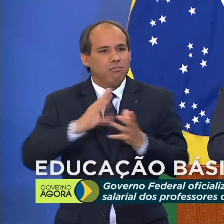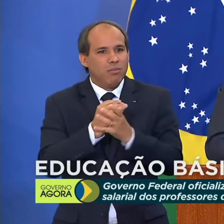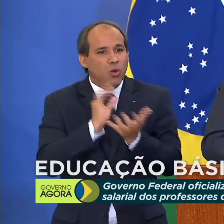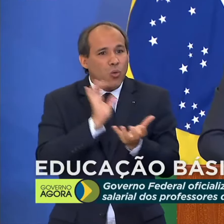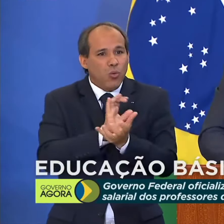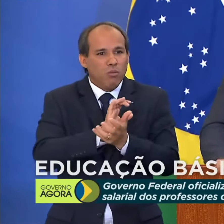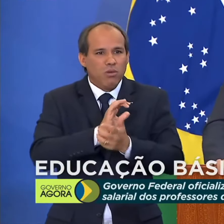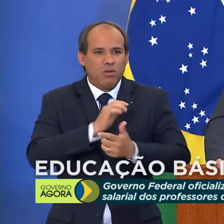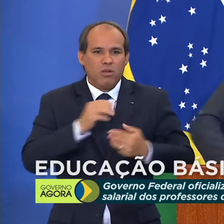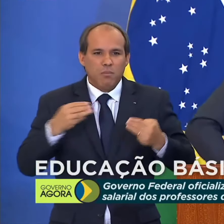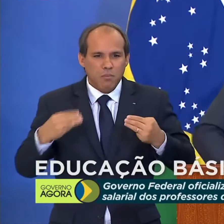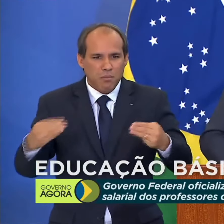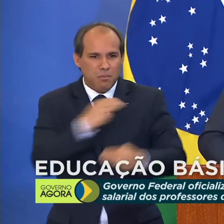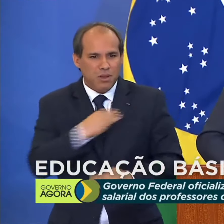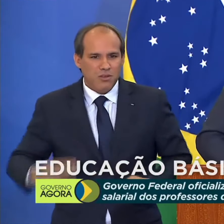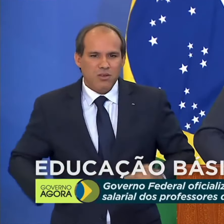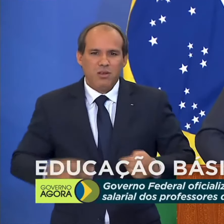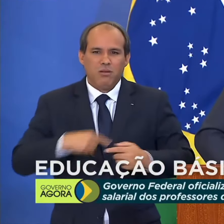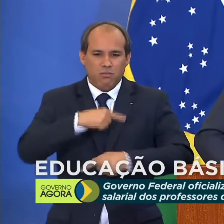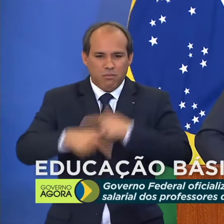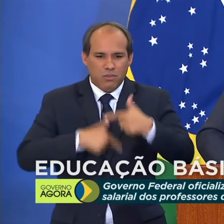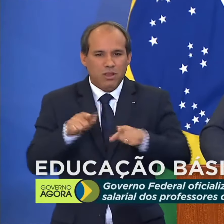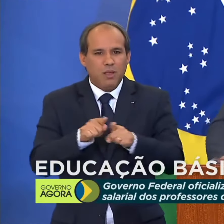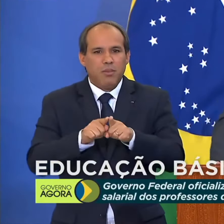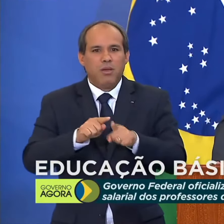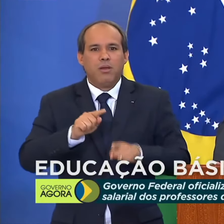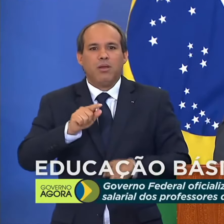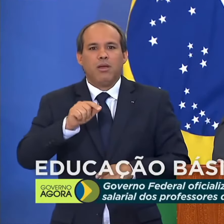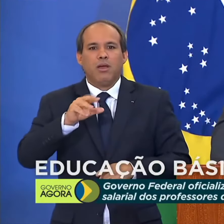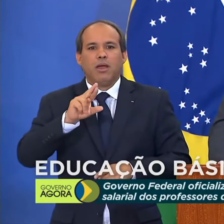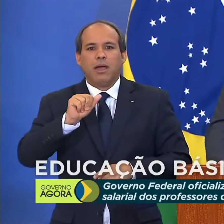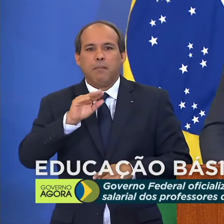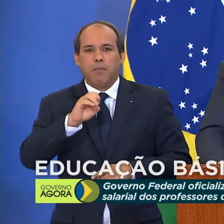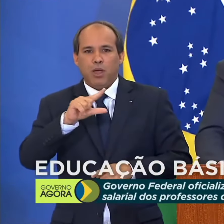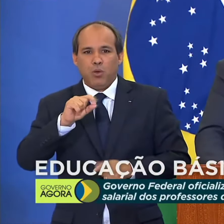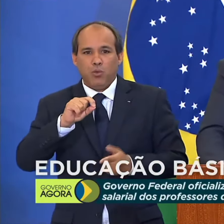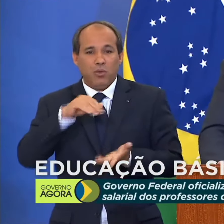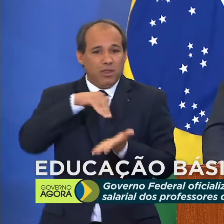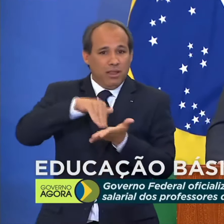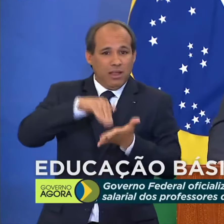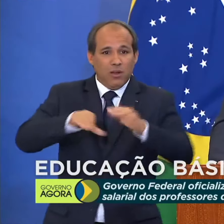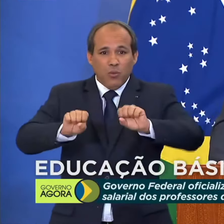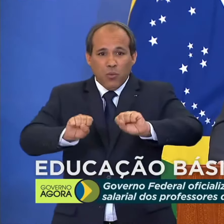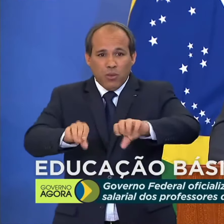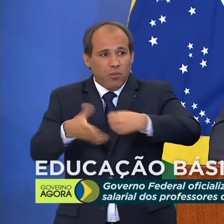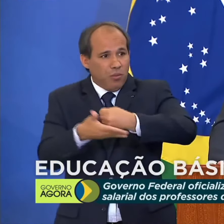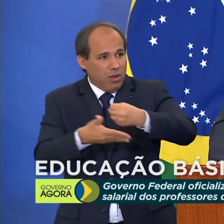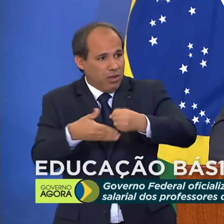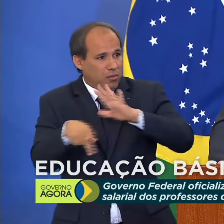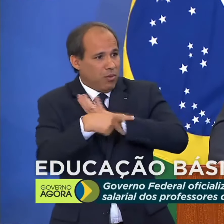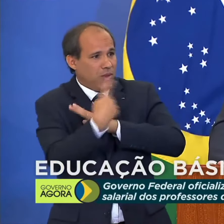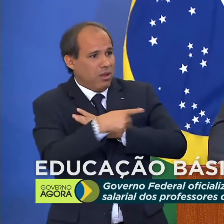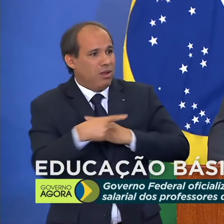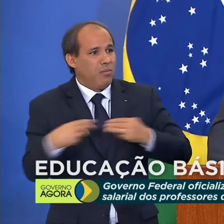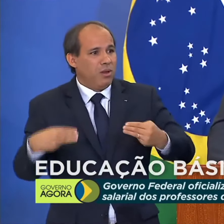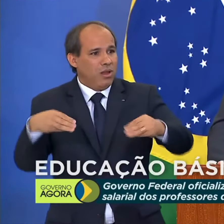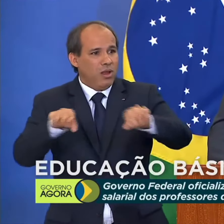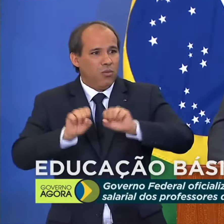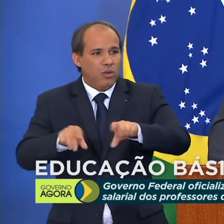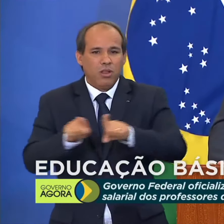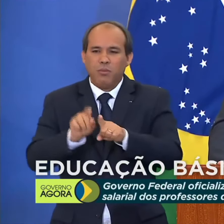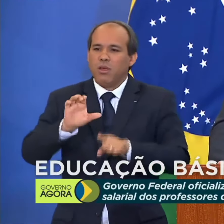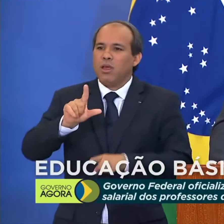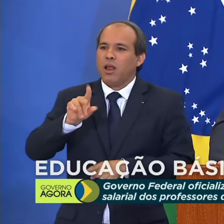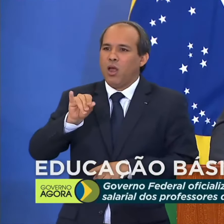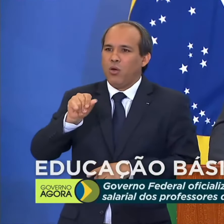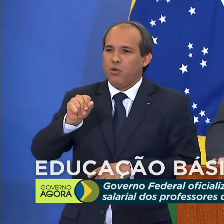ministros. É trabalho do senhor Mauro Rabelo, secretário de Educação Básica do Ministério da Educação. Da senhora Cláudia